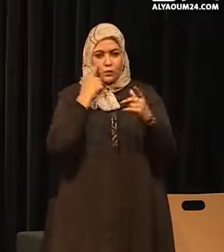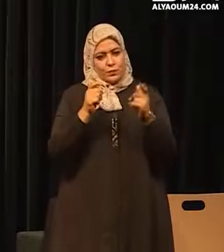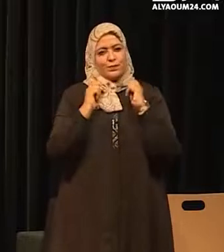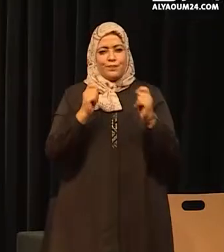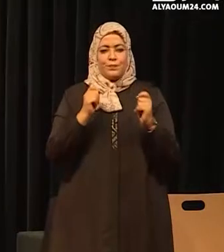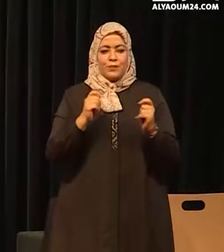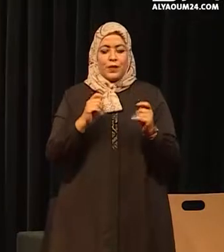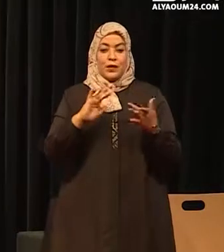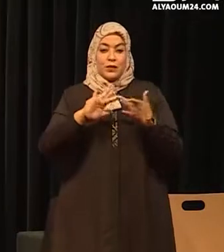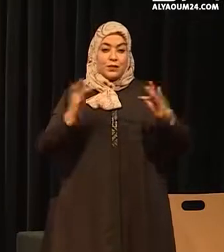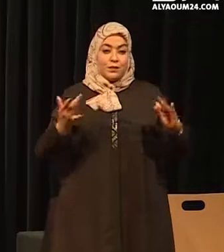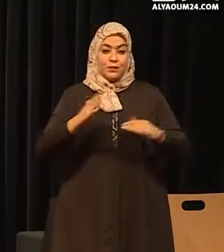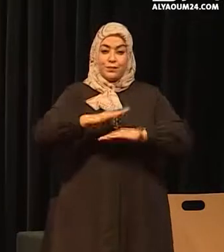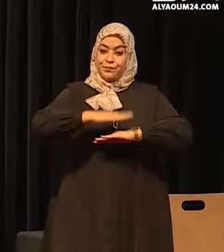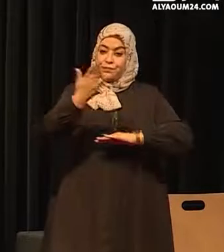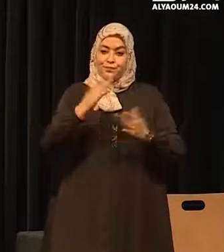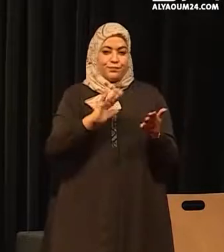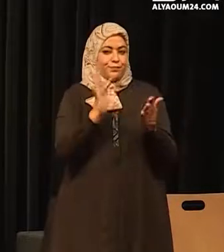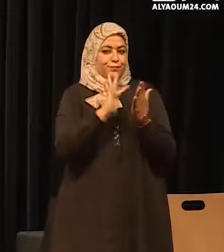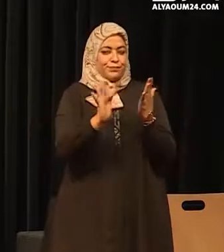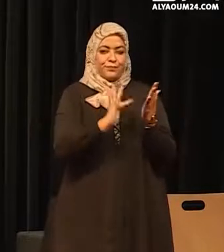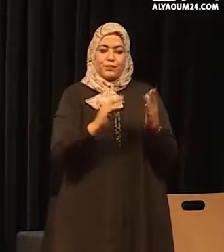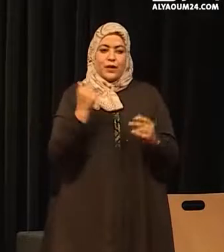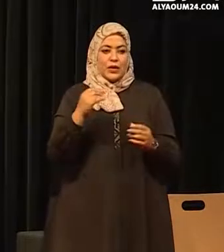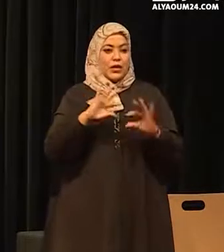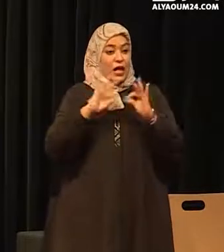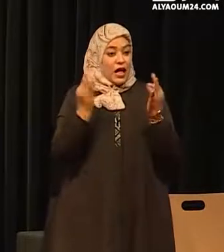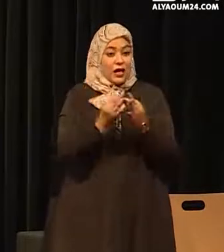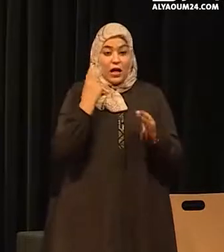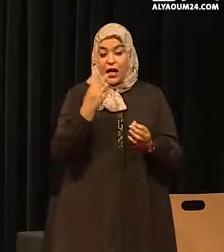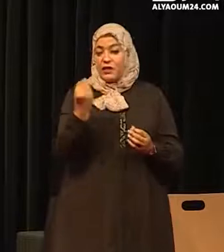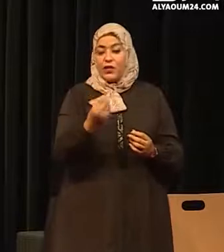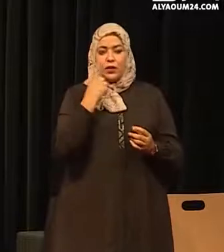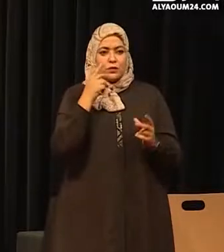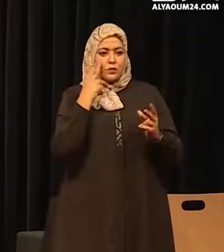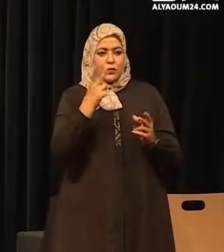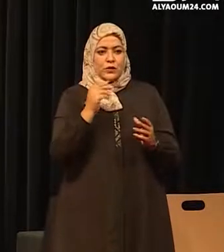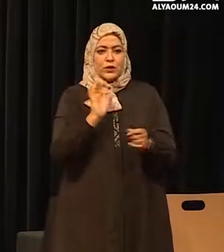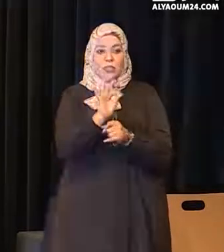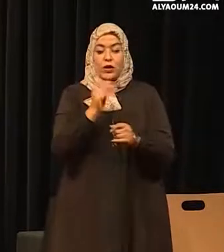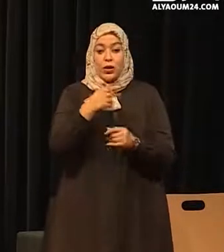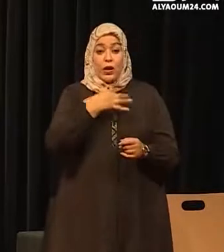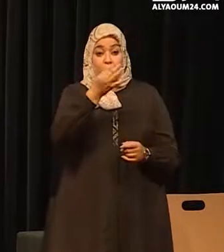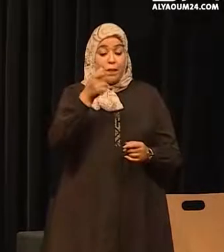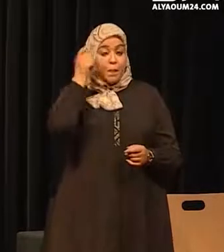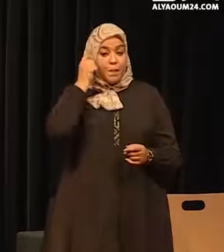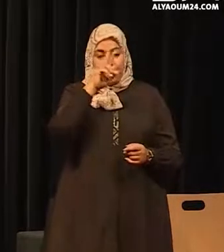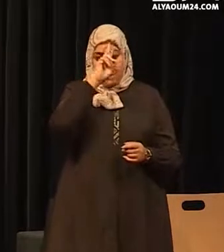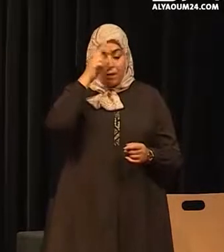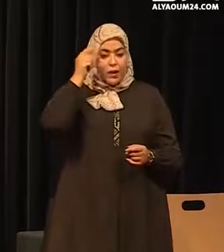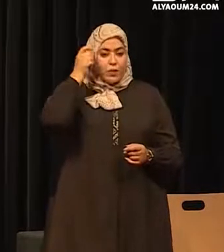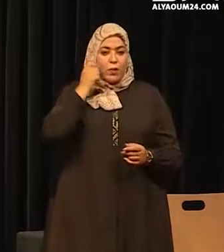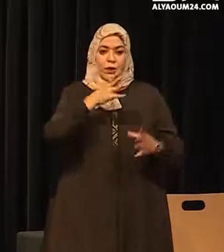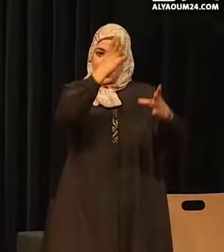المجال الرقمي من الأطفال والأسر وهو ما ينسجن مع التمجيهات السامية بساحب جلال الملك